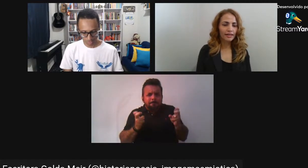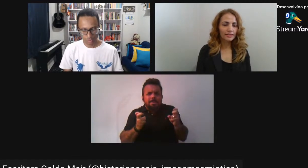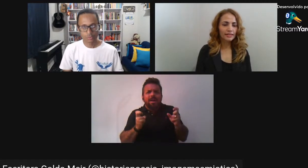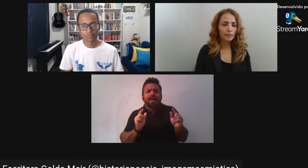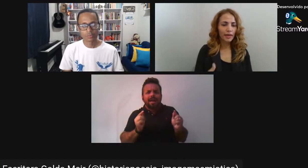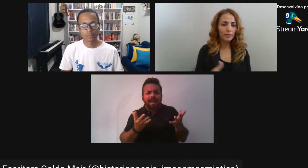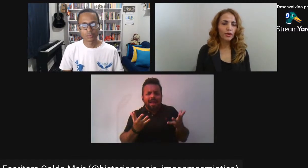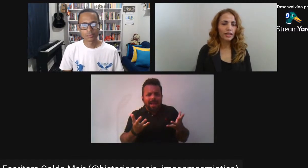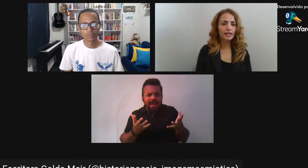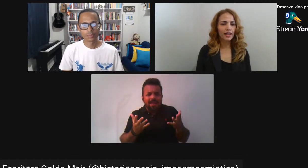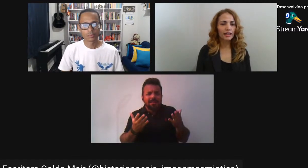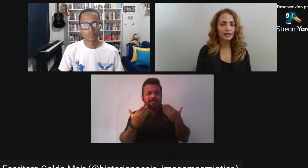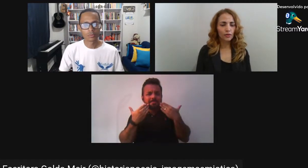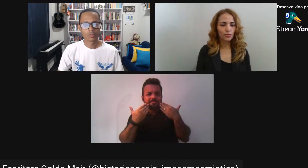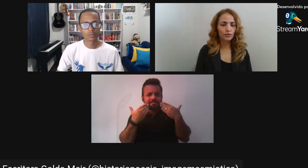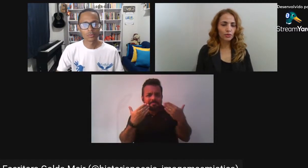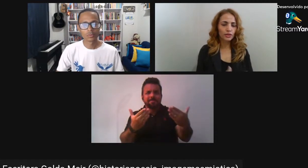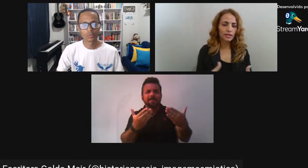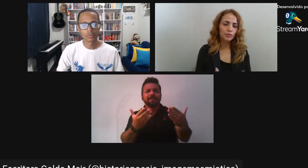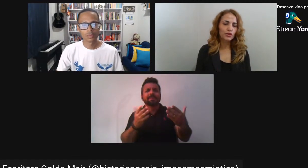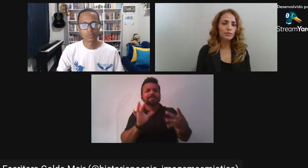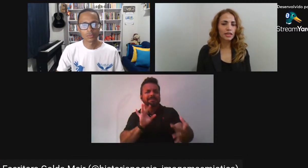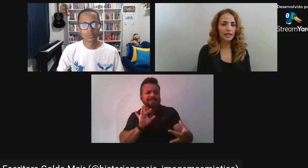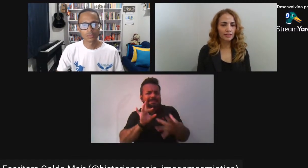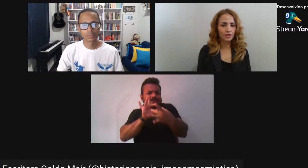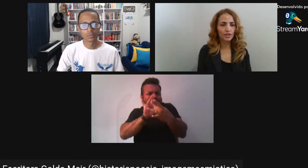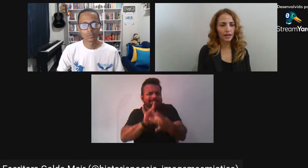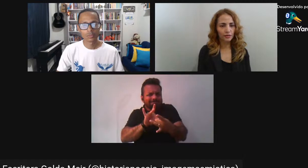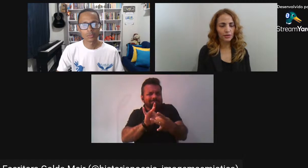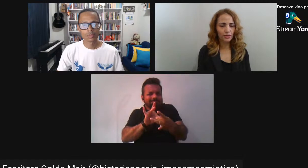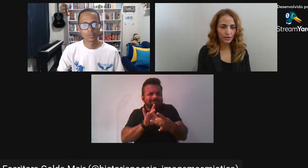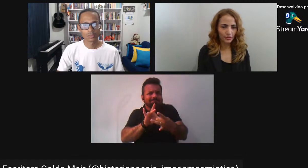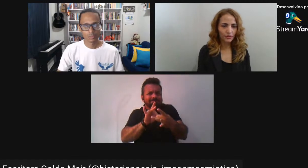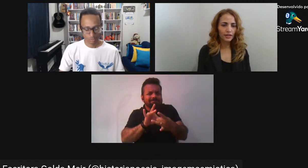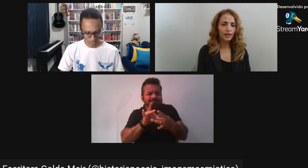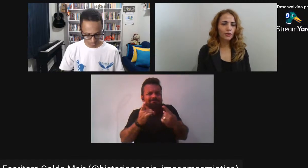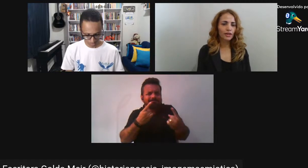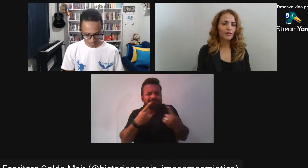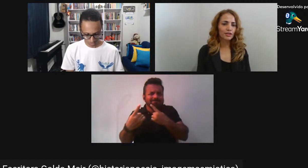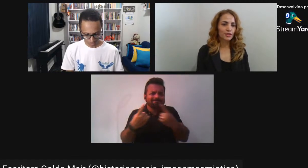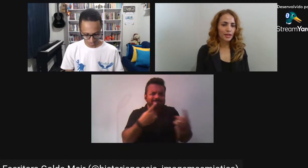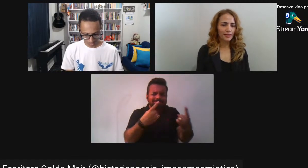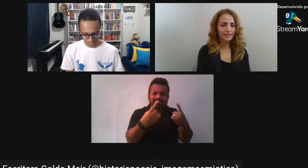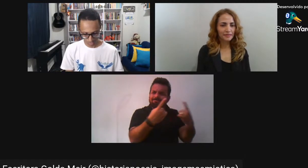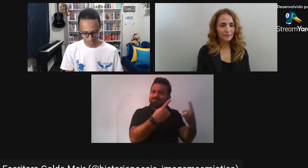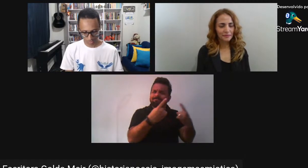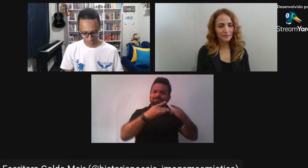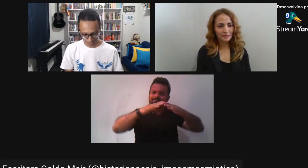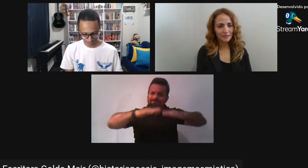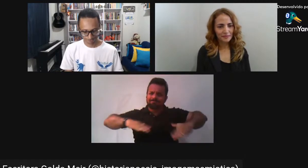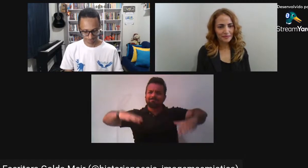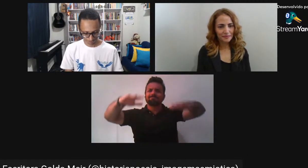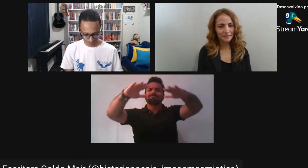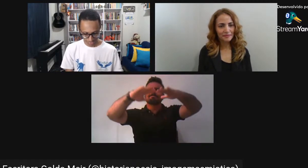A também me conectar Com todas as possibilidades de diálogo Inclusive com a linguagem de sinais